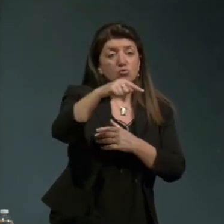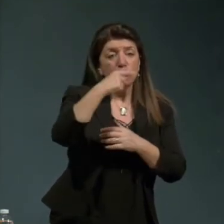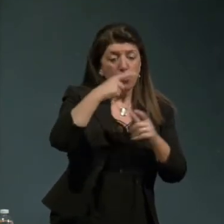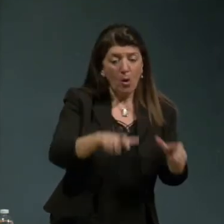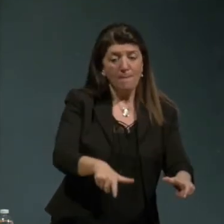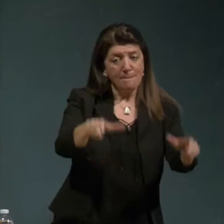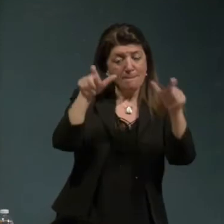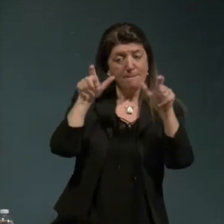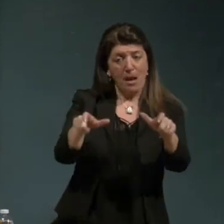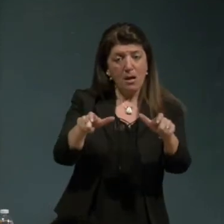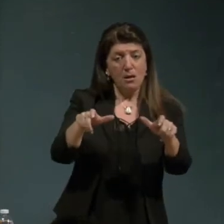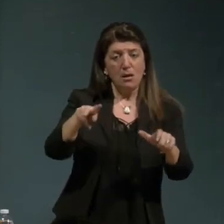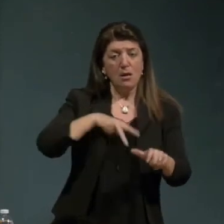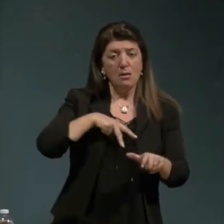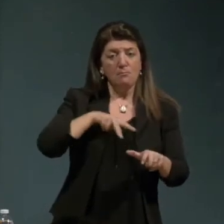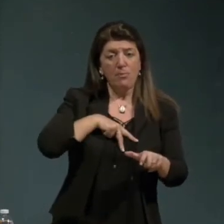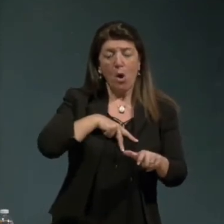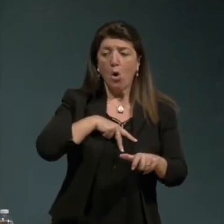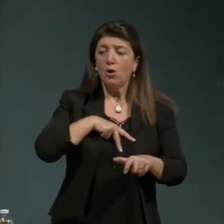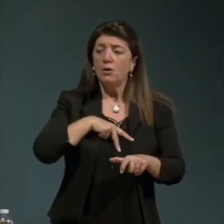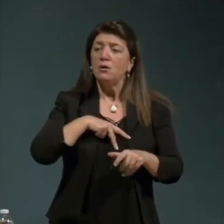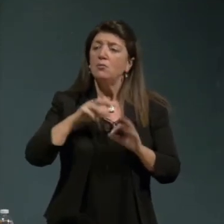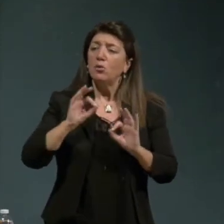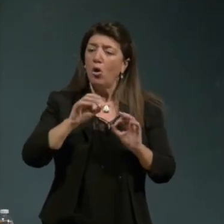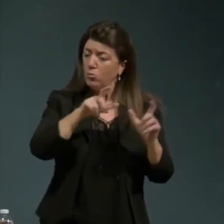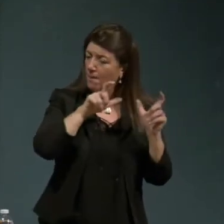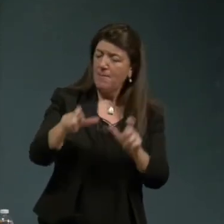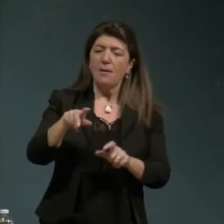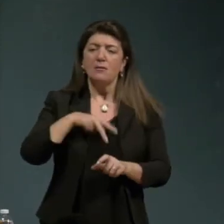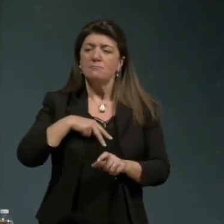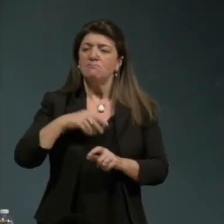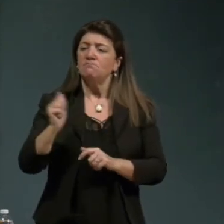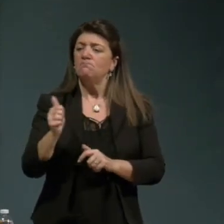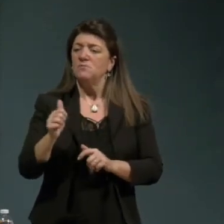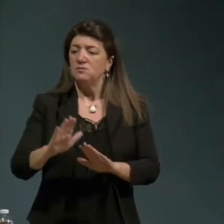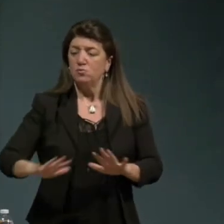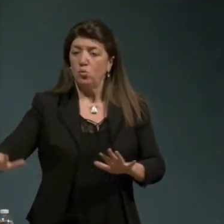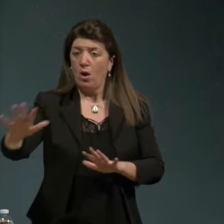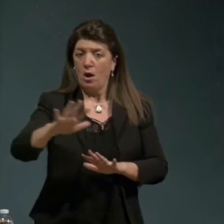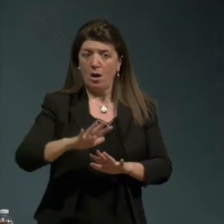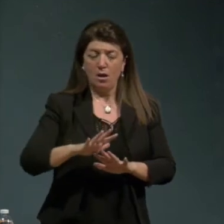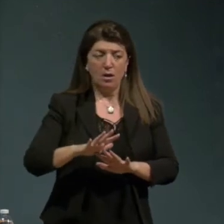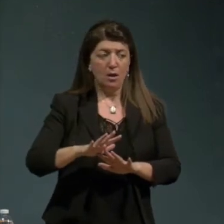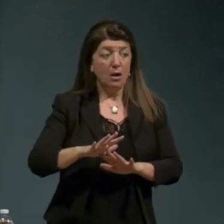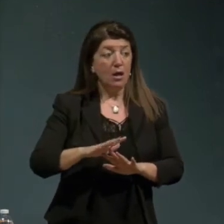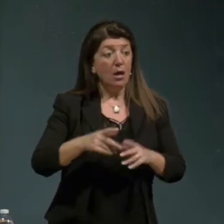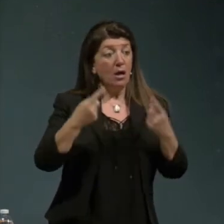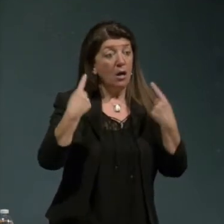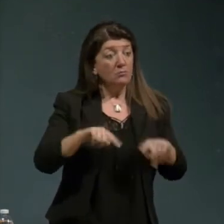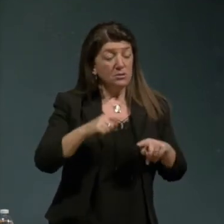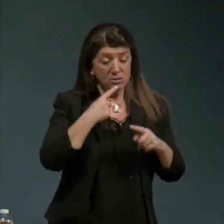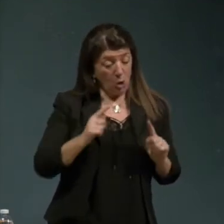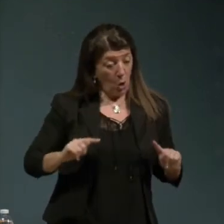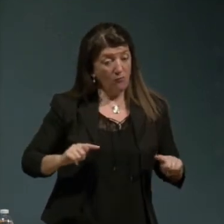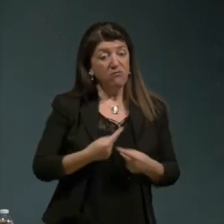la proprietà individuale a questo conflitto e in questo conflitto